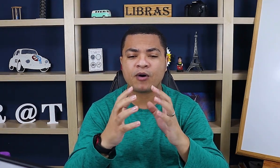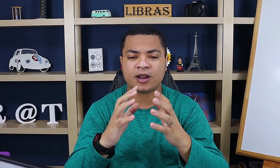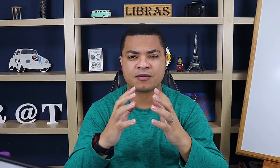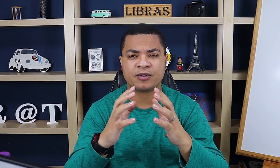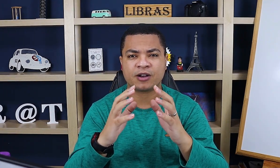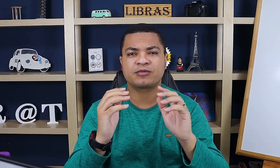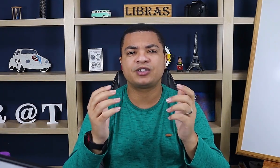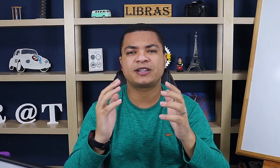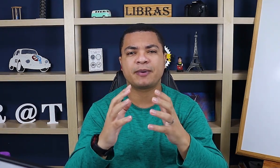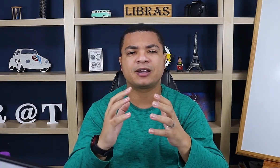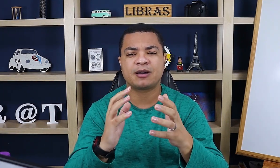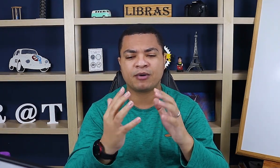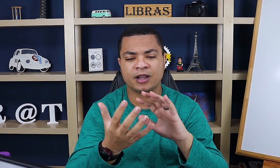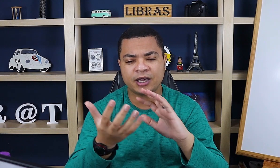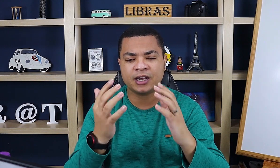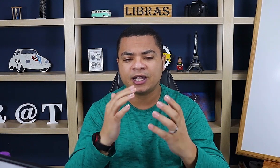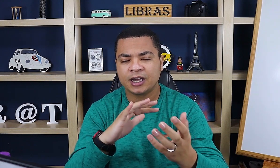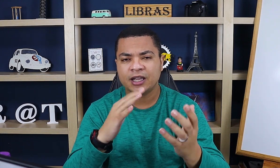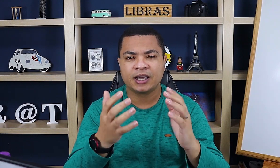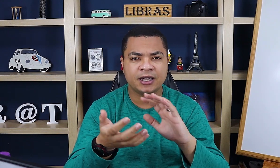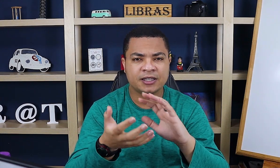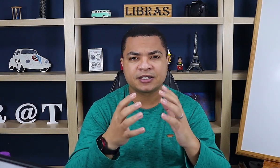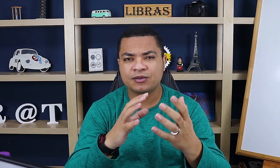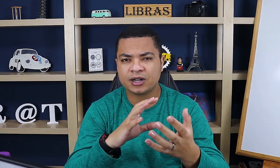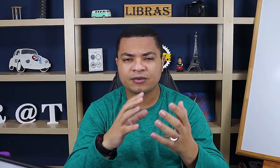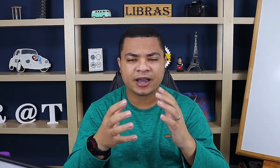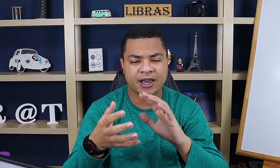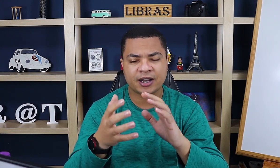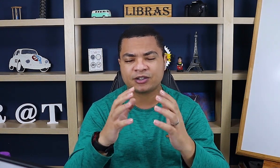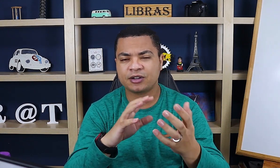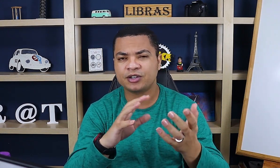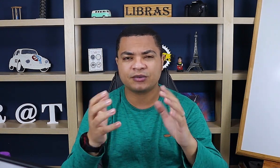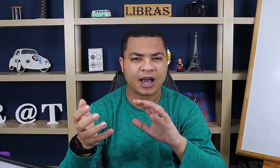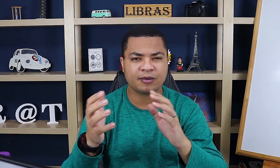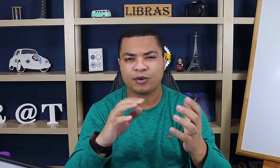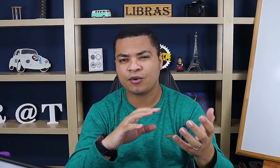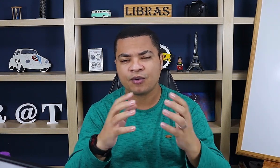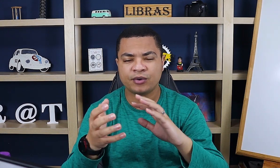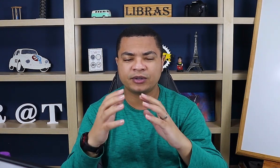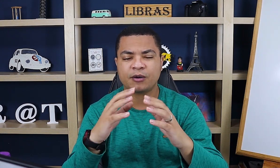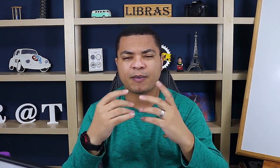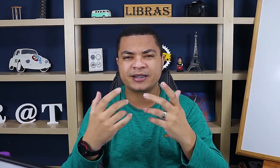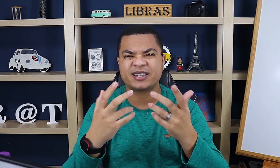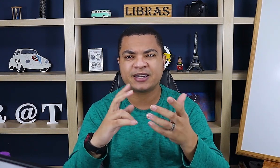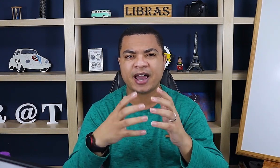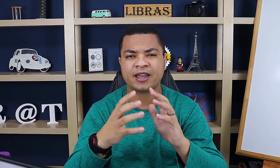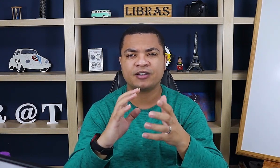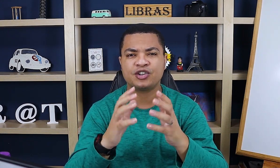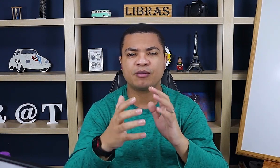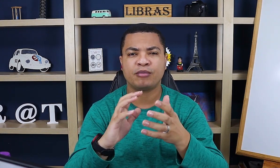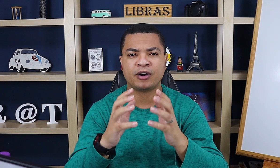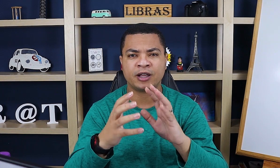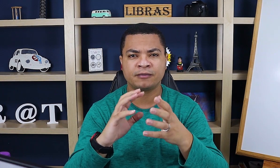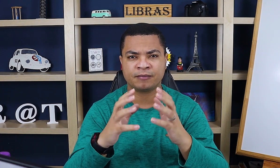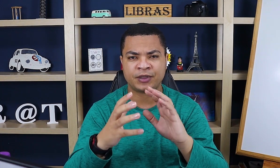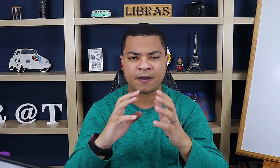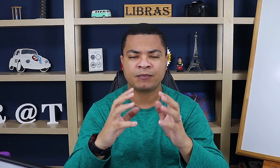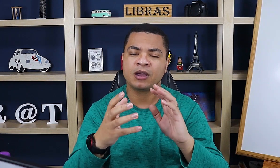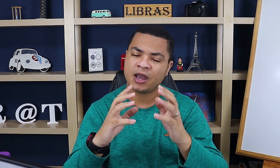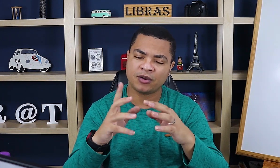bola na mão, né? Como se você estivesse pegando a bola aqui, né? E segurando ela, jogando de um lado pro outro. Então, passa essa ideia de bola, tá? É